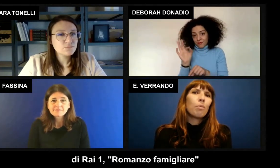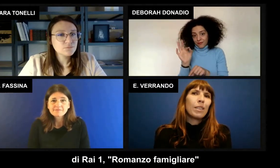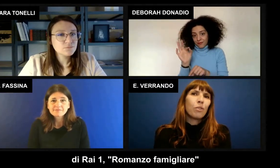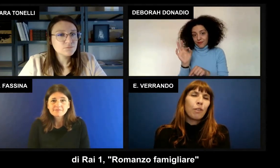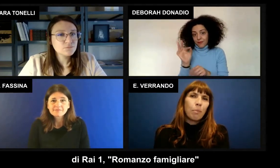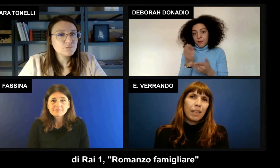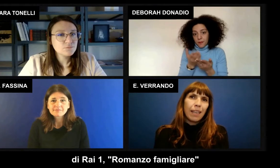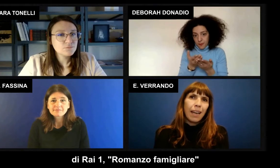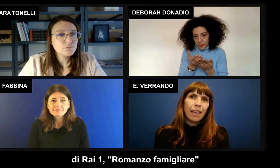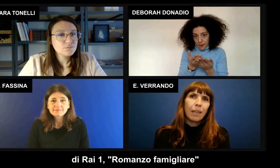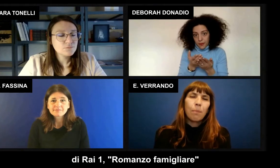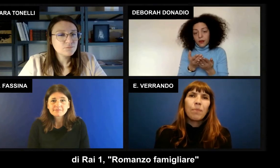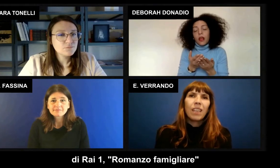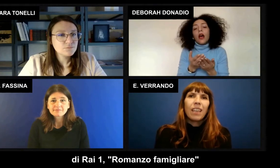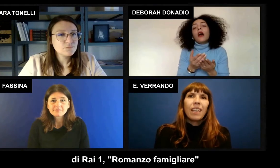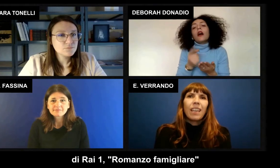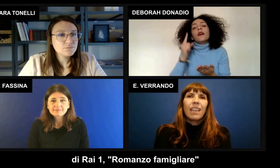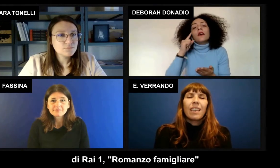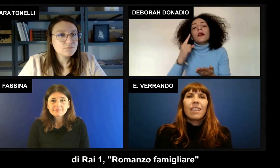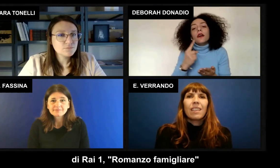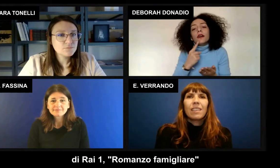1, un romanzo familiare.